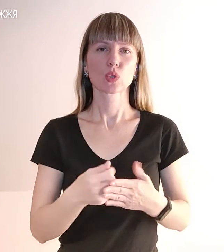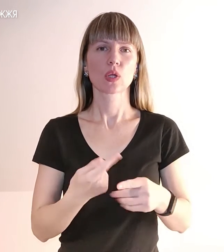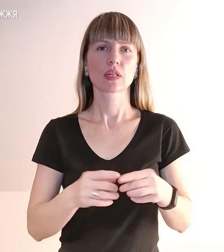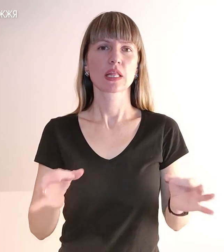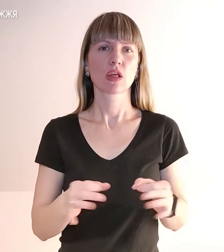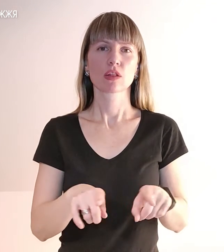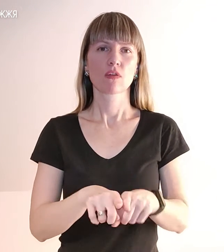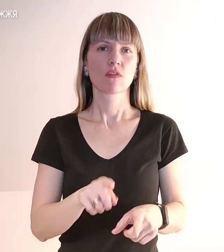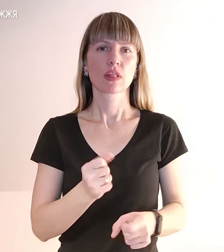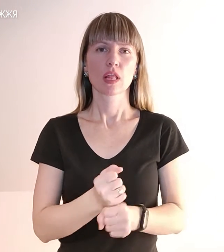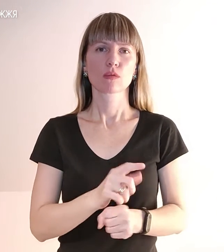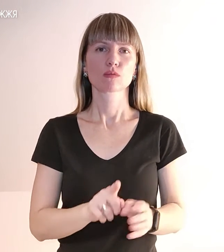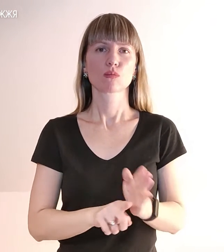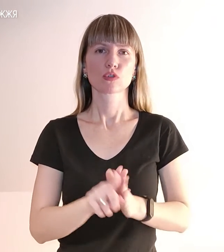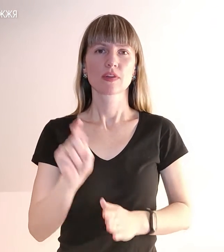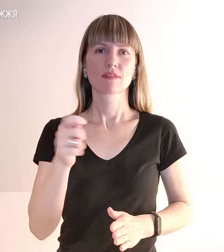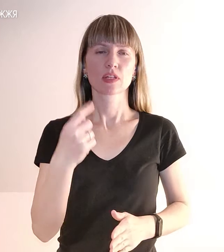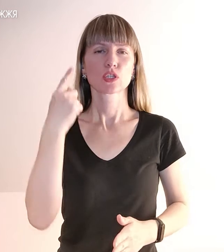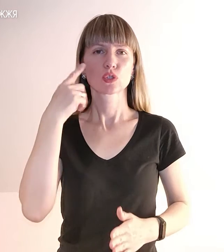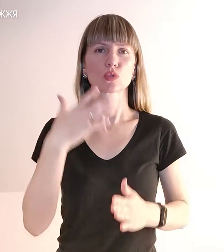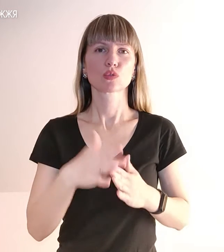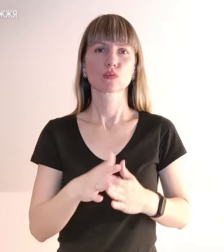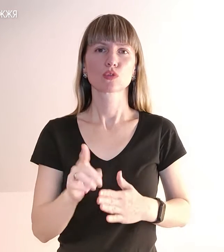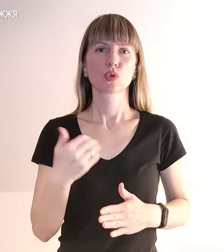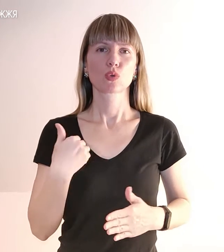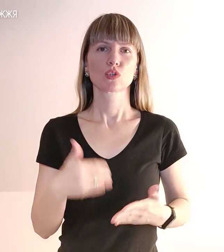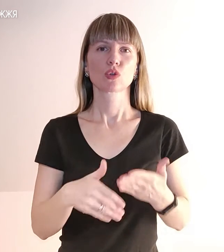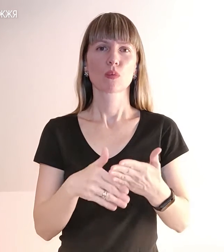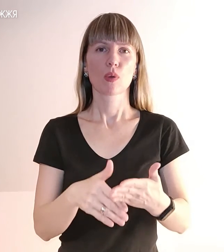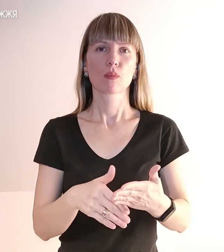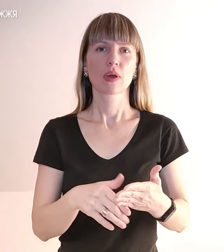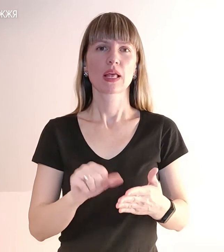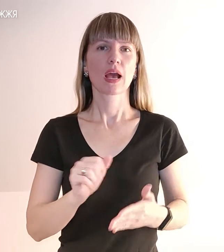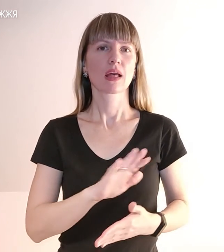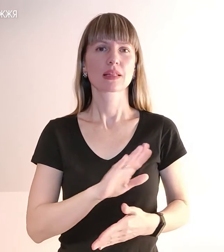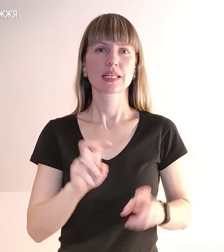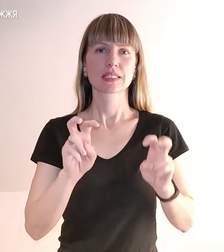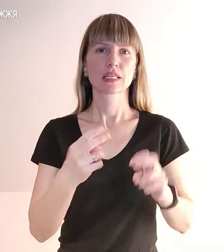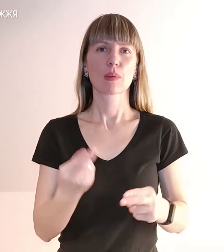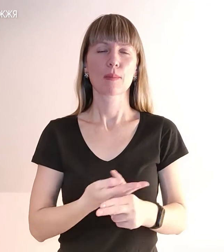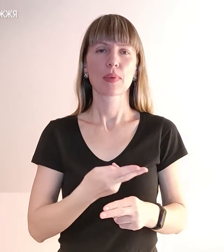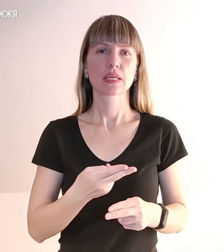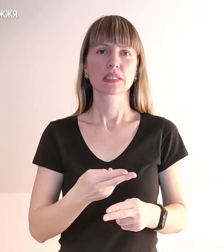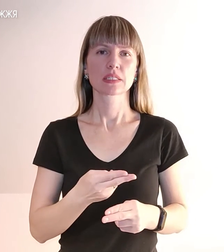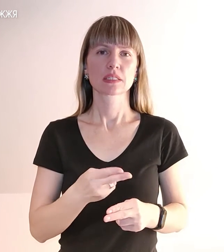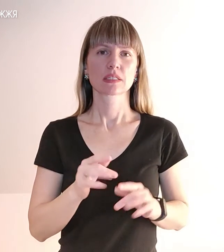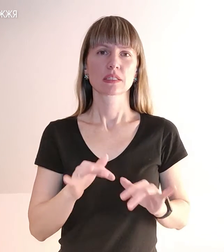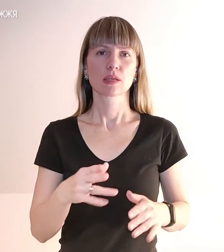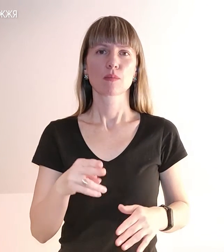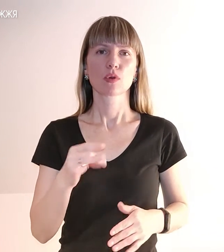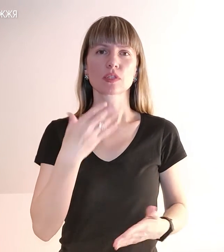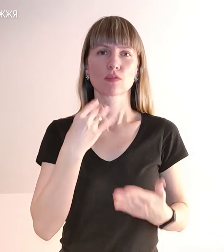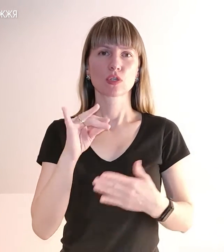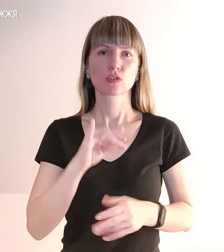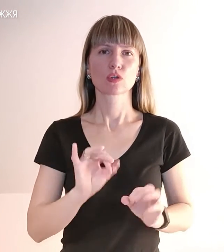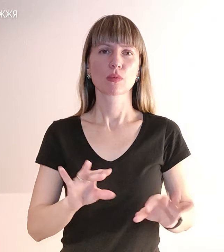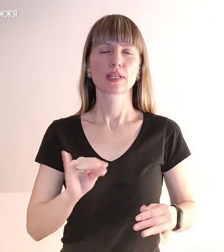Але з початком війни зрозуміла, що хоче допомагати, не сидіти без діла. Про свою історію розповіла і журналістам